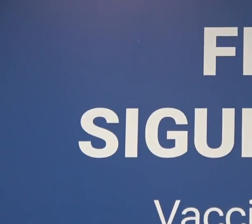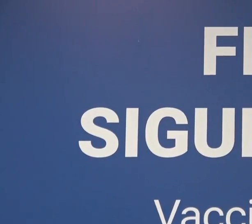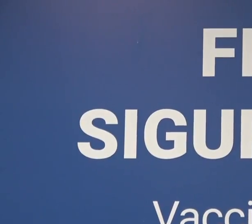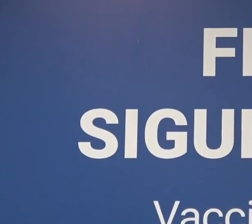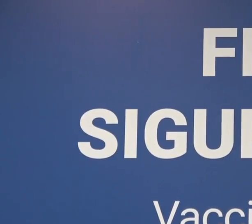frumos abone să fim